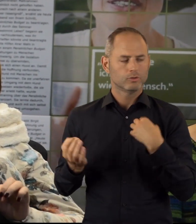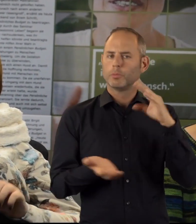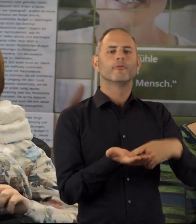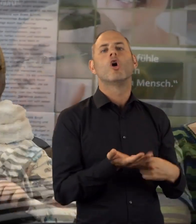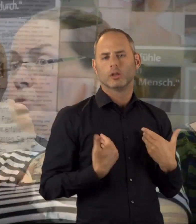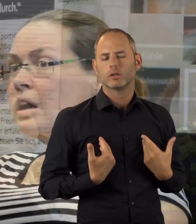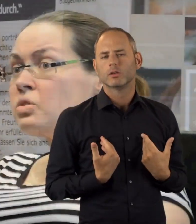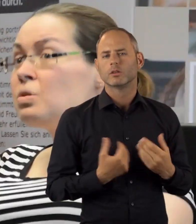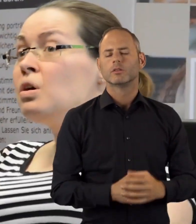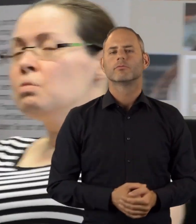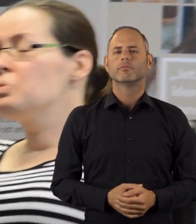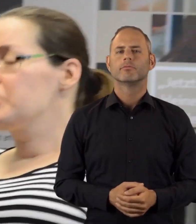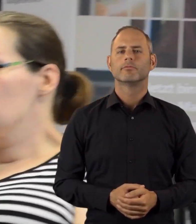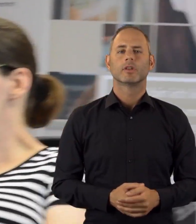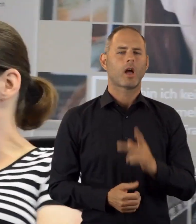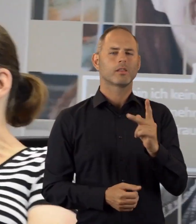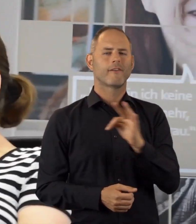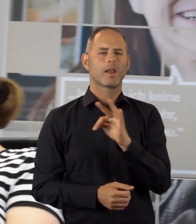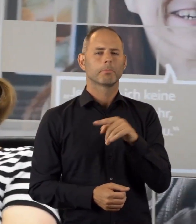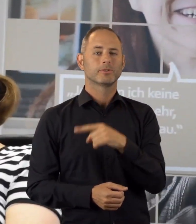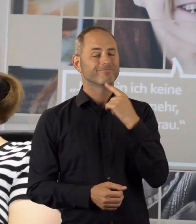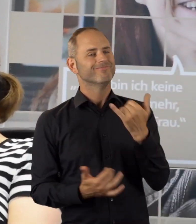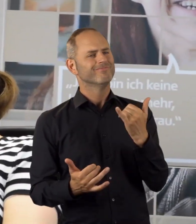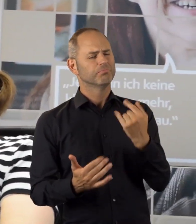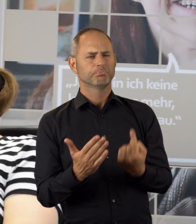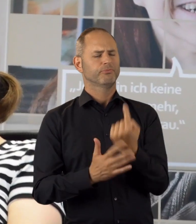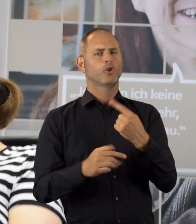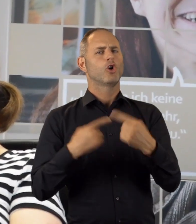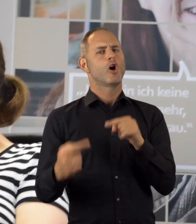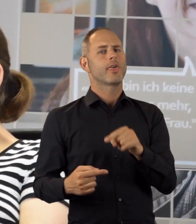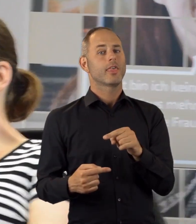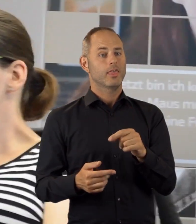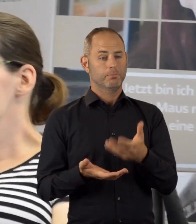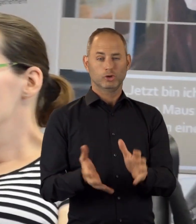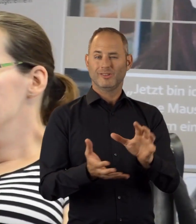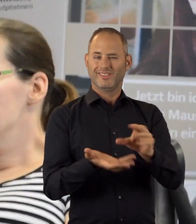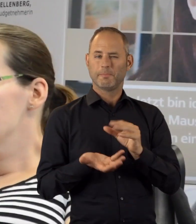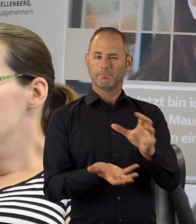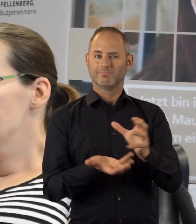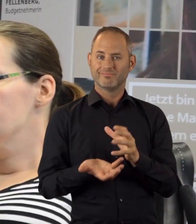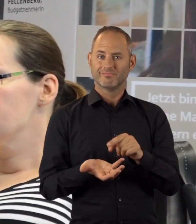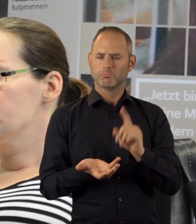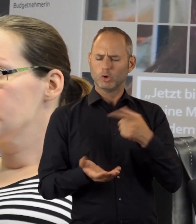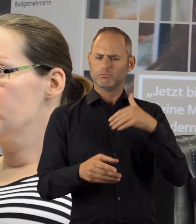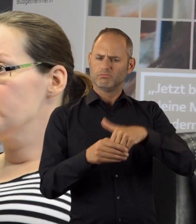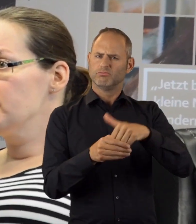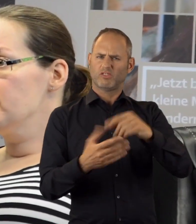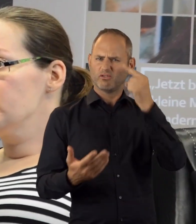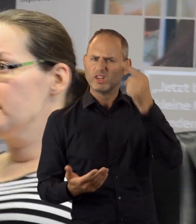das hat sie überfordert. Budgetnehmerin Katja Vellenberg unterstrich die ungewohnte Rolle, die von den Budgetnehmenden entsprechendes Wissen,